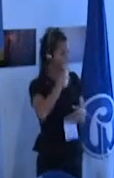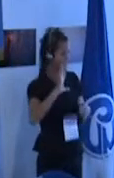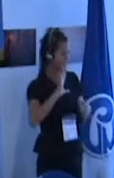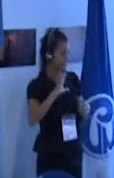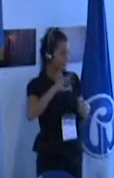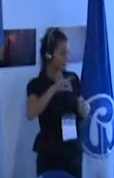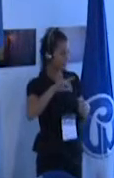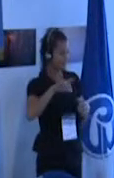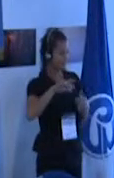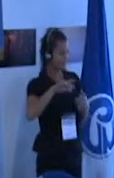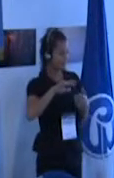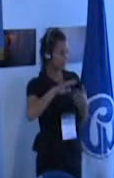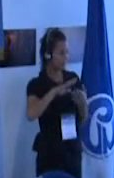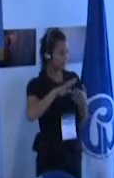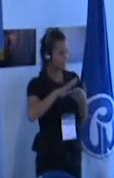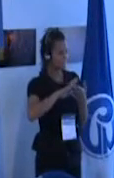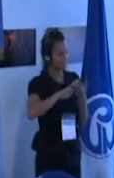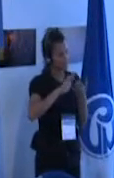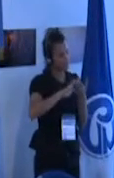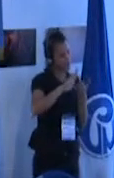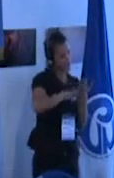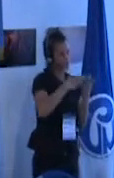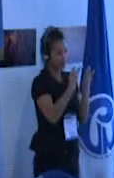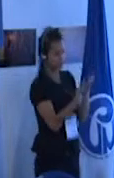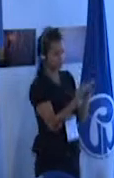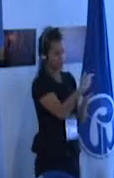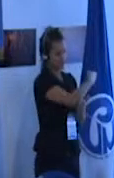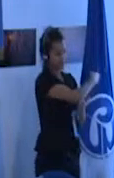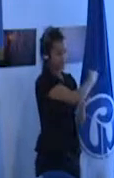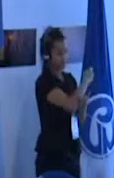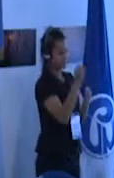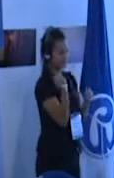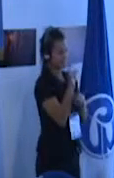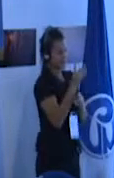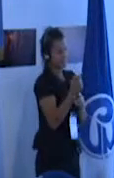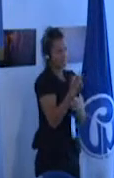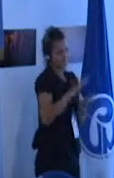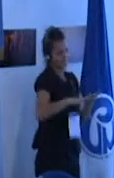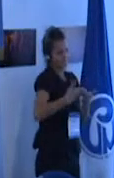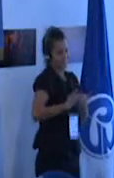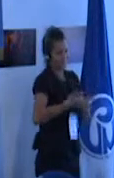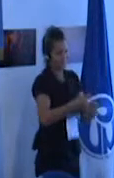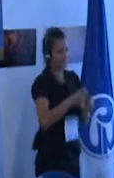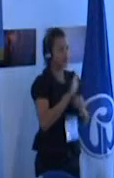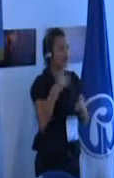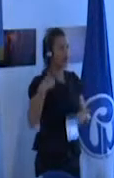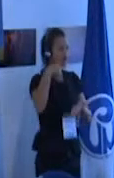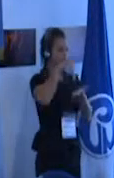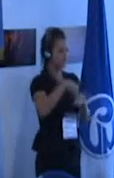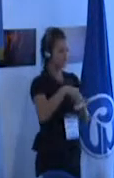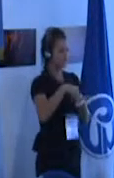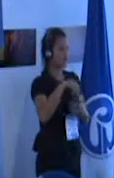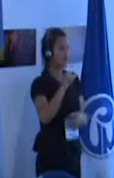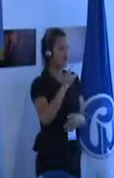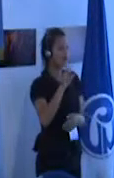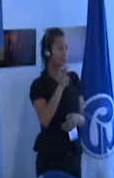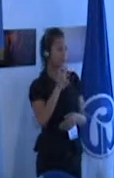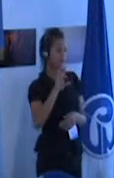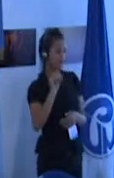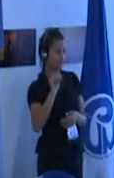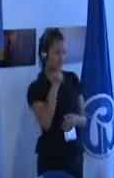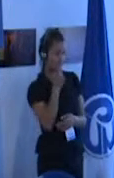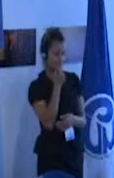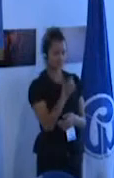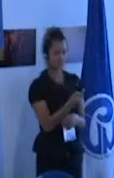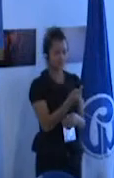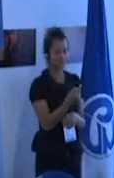lo siento mucho por la traducción de las diapositivas un autor que se llama Alvero dice que puede ser un